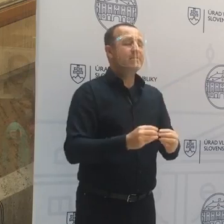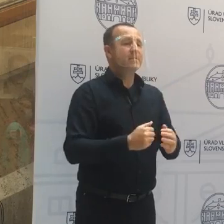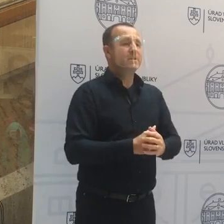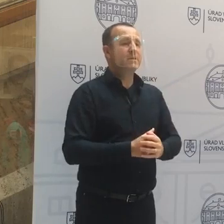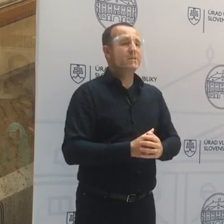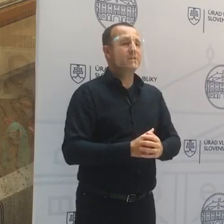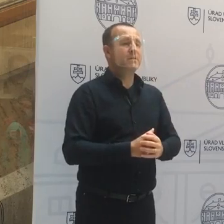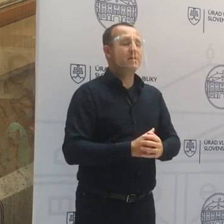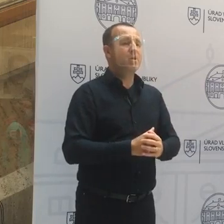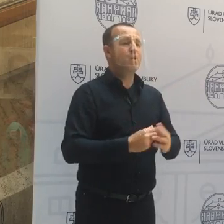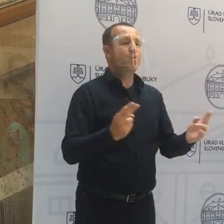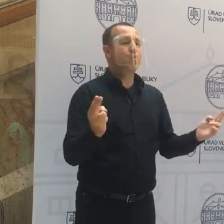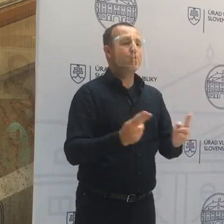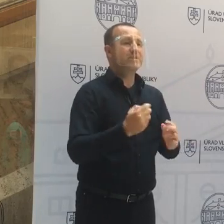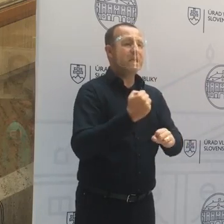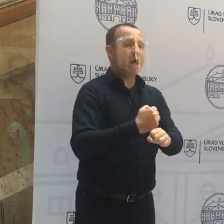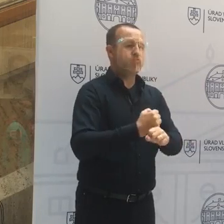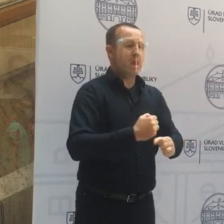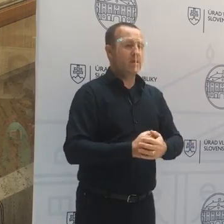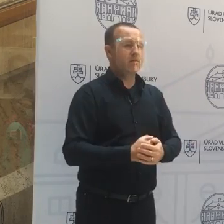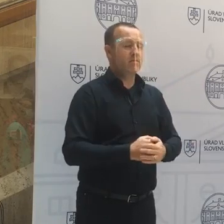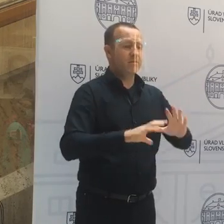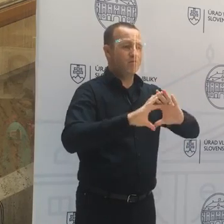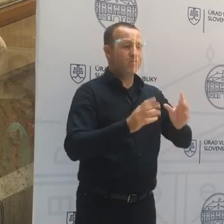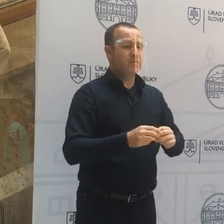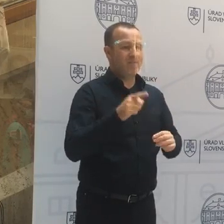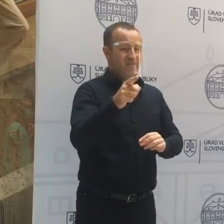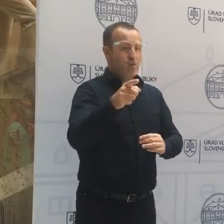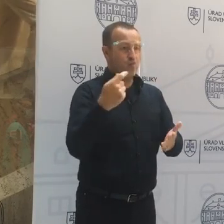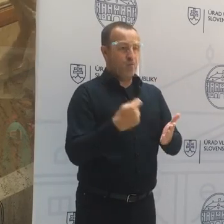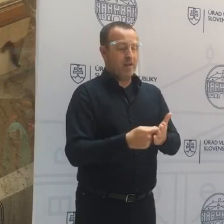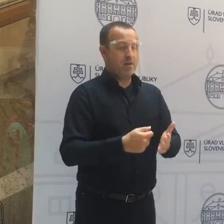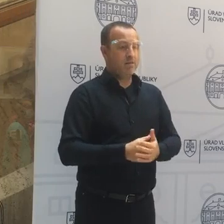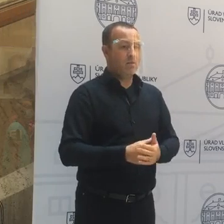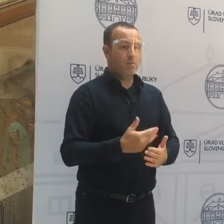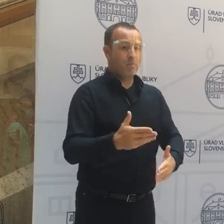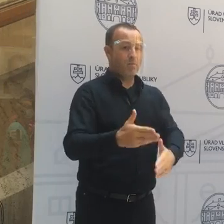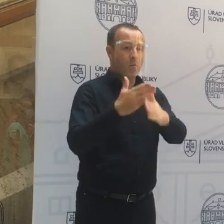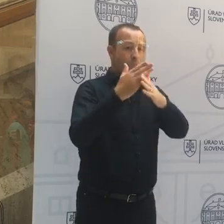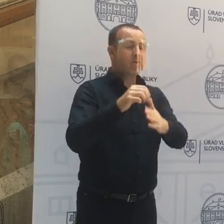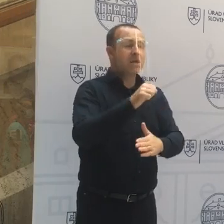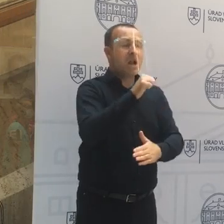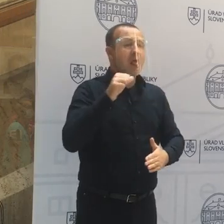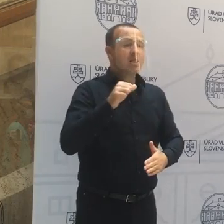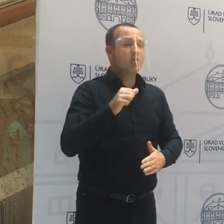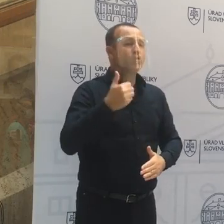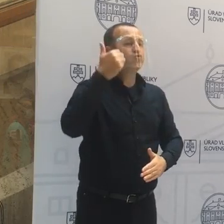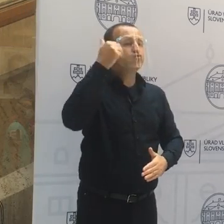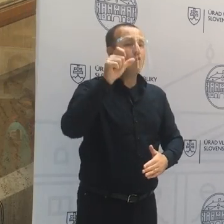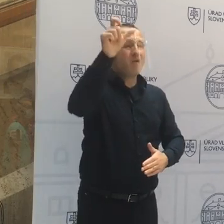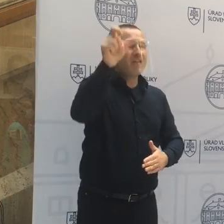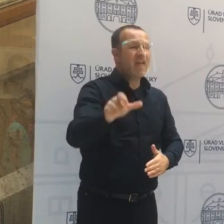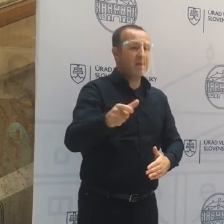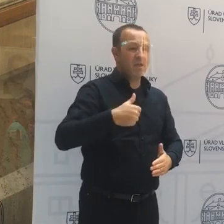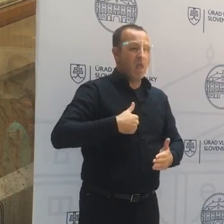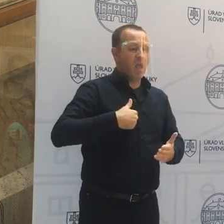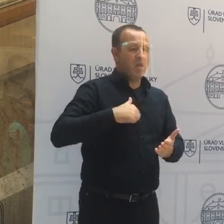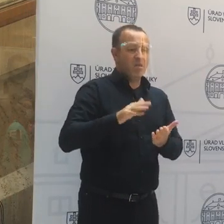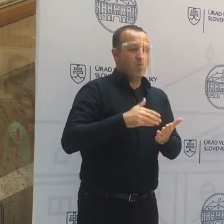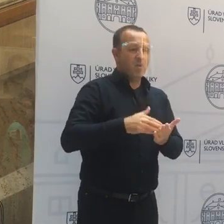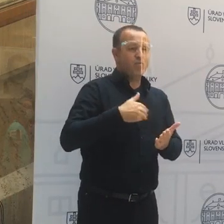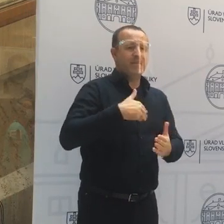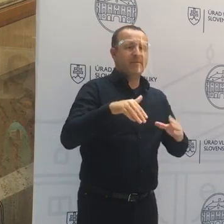vo všeobecnosti, že vy uplatňujete, vy si môžete požiadať o pomoc iba na človeka, ktorého nepotrebujete, za